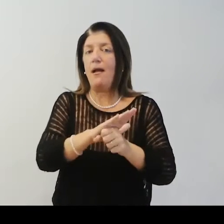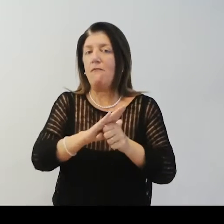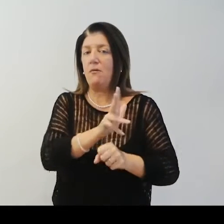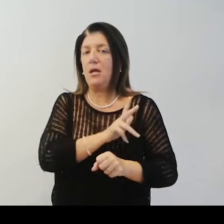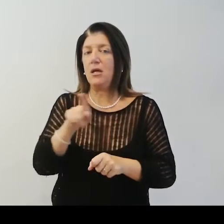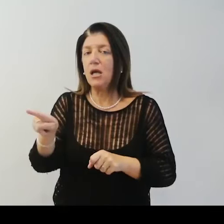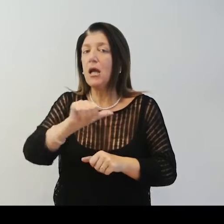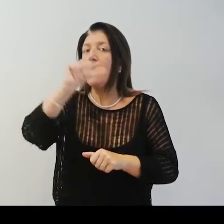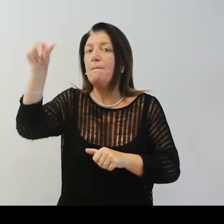numero tredici.